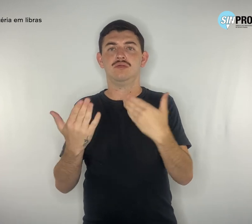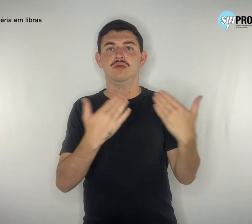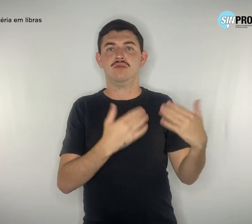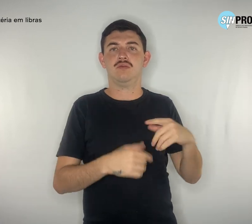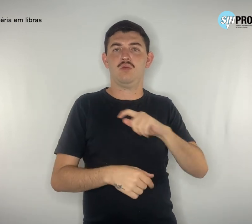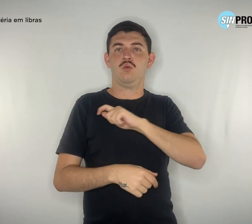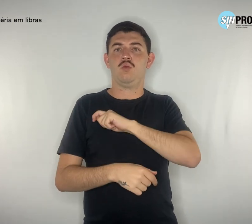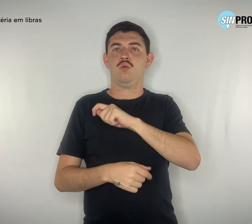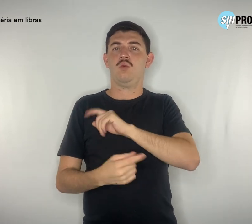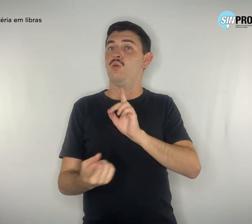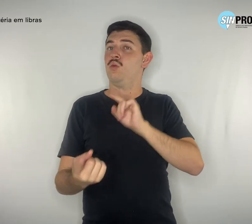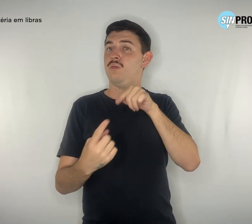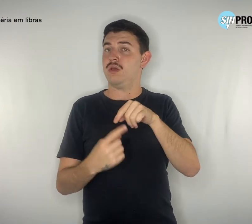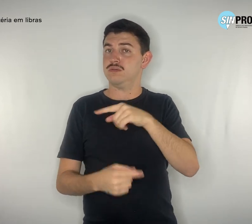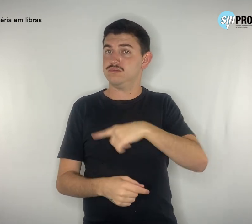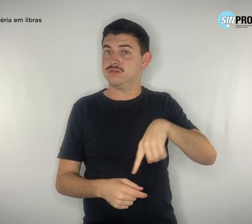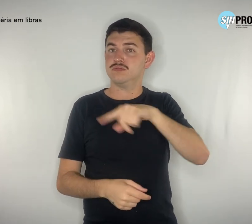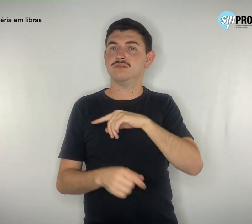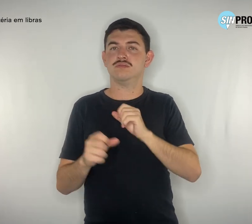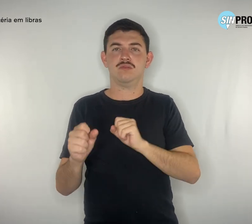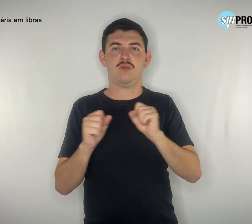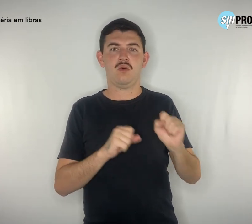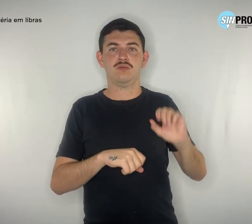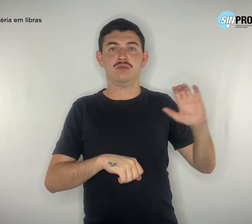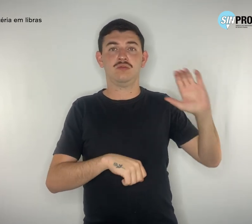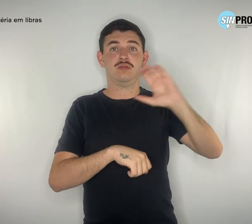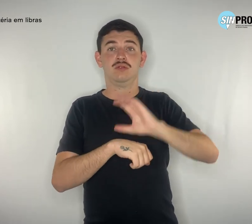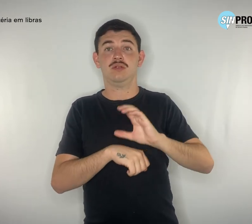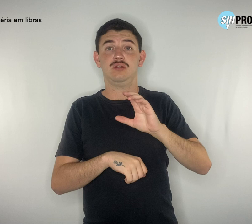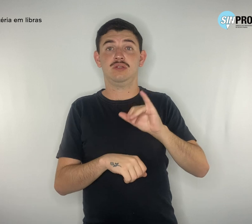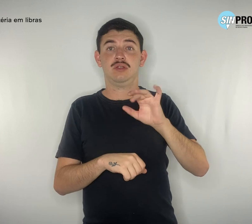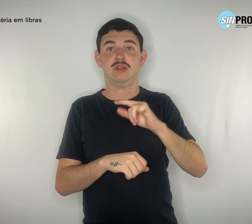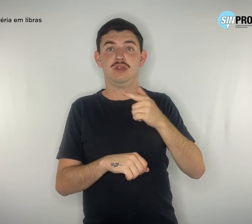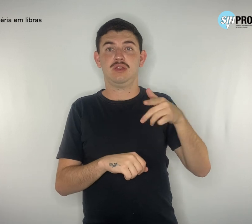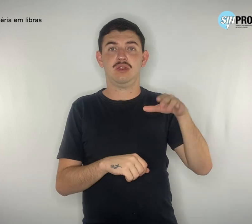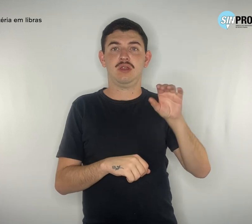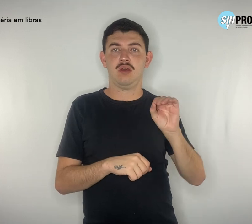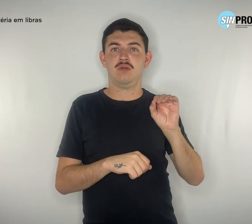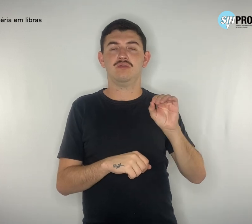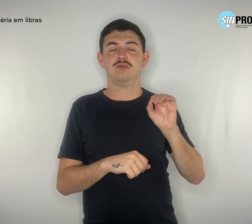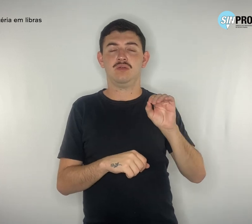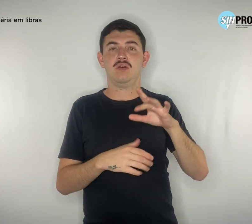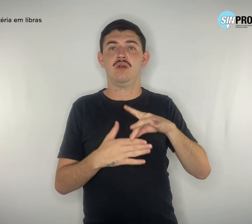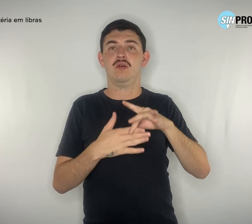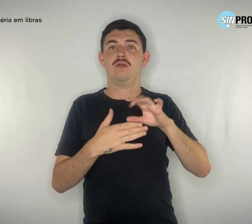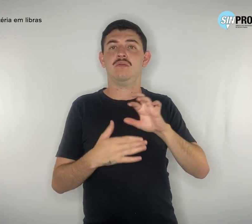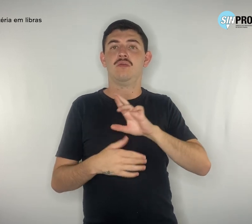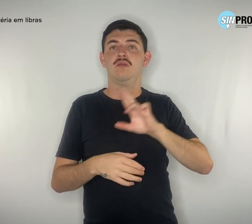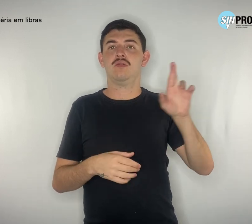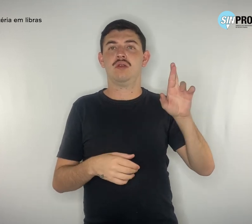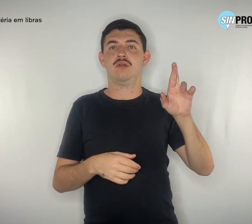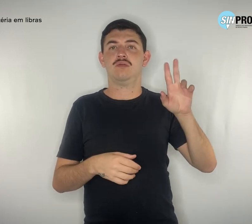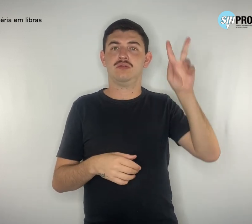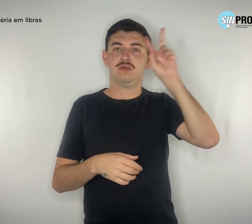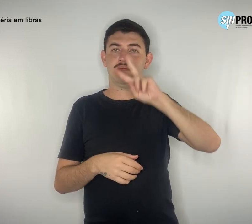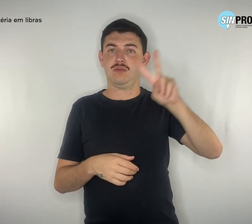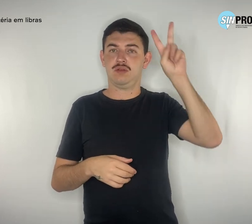para que eles se tornassem cidadãos e cidadãs. protagonistas de suas histórias e não